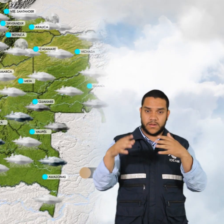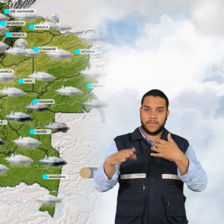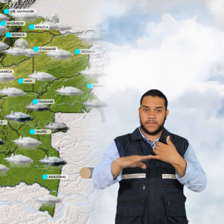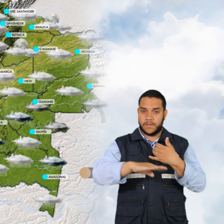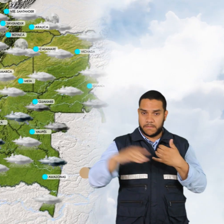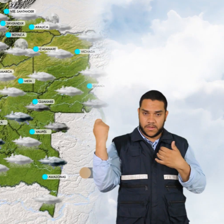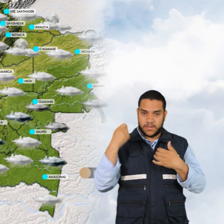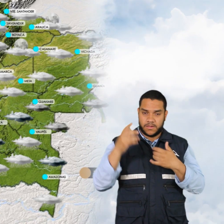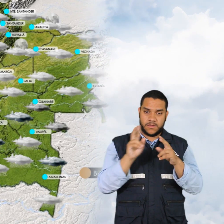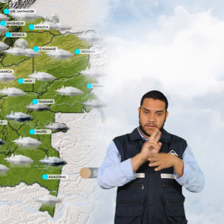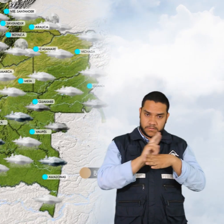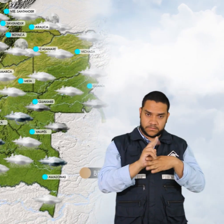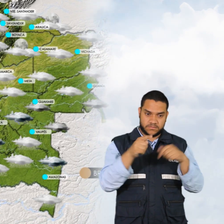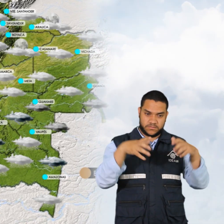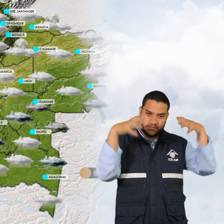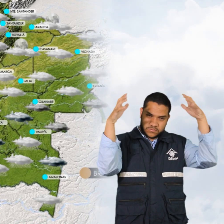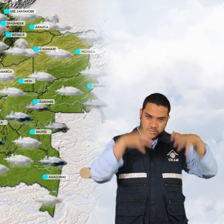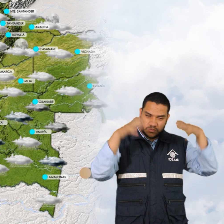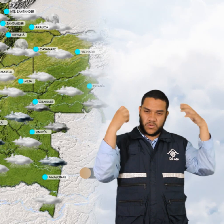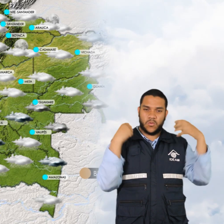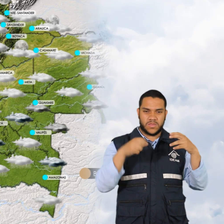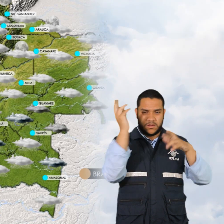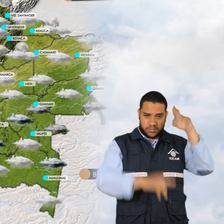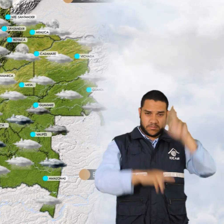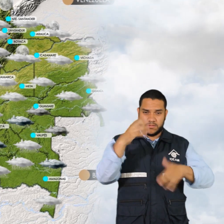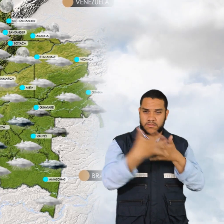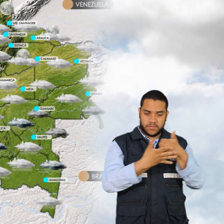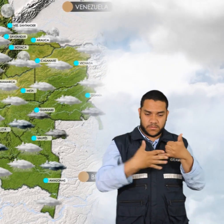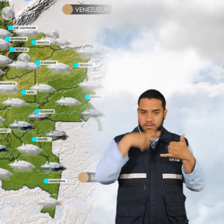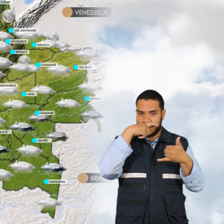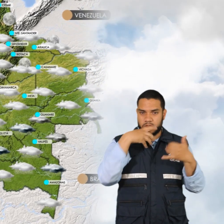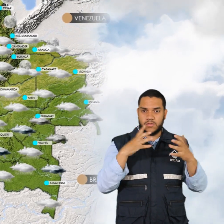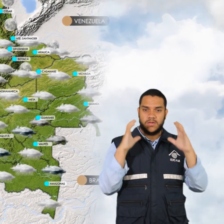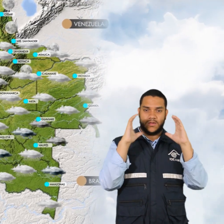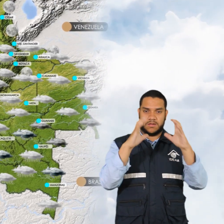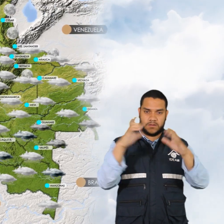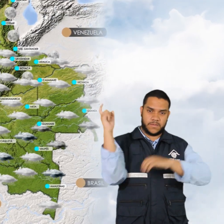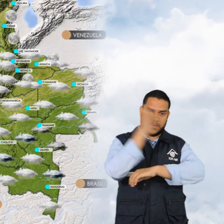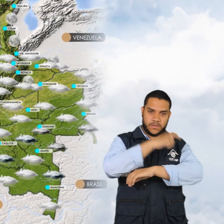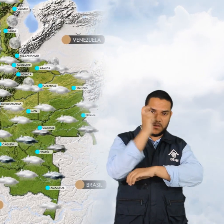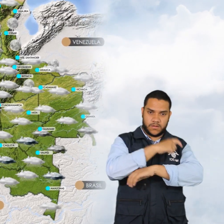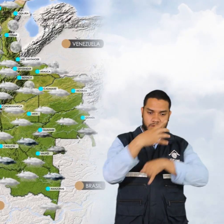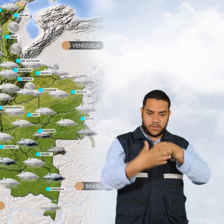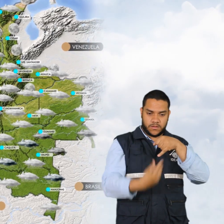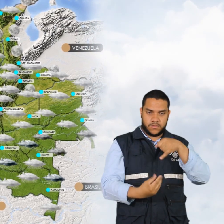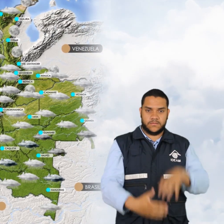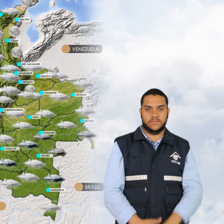Amazonía precipitaciones fuertes con tormentas eléctricas especialmente en sectores de Caquetá, Putumayo y Guaynilla.